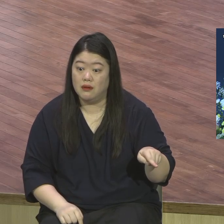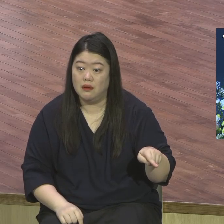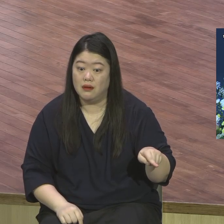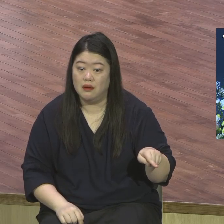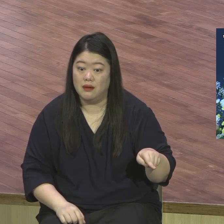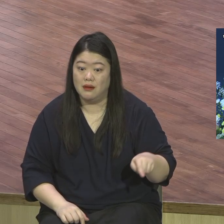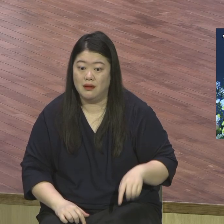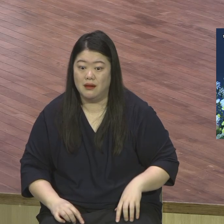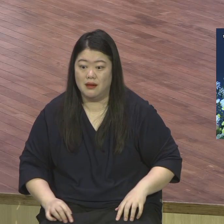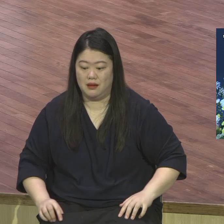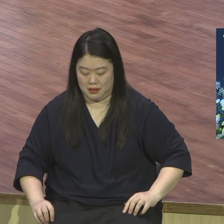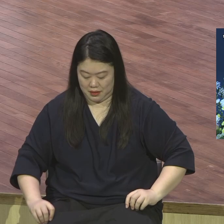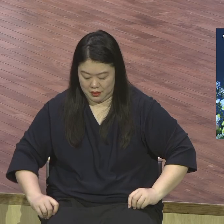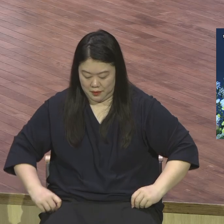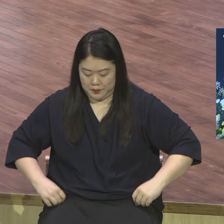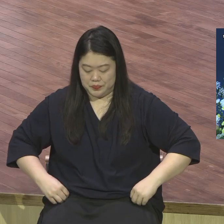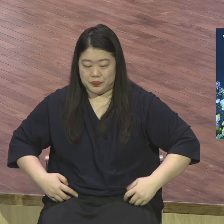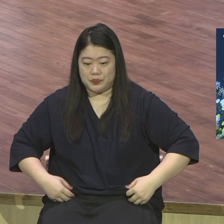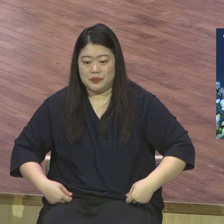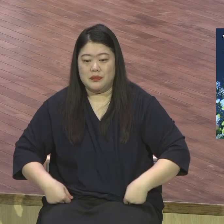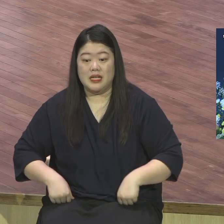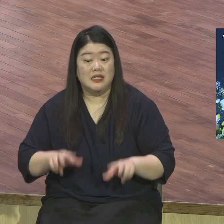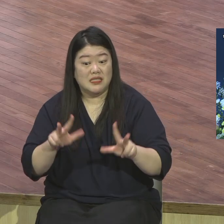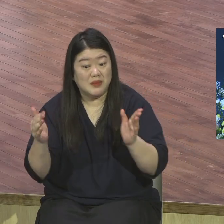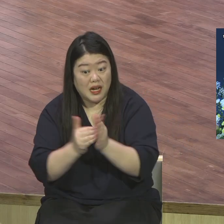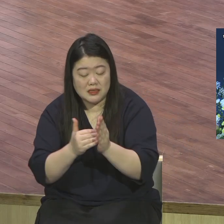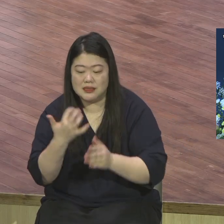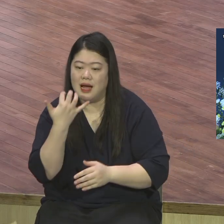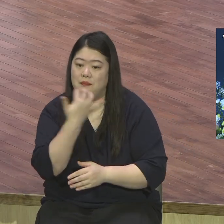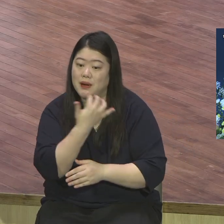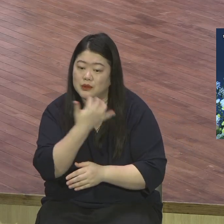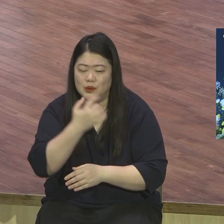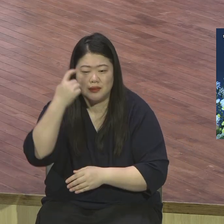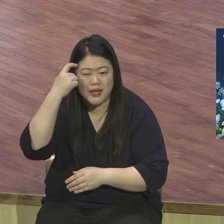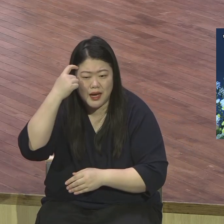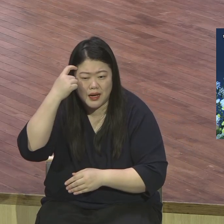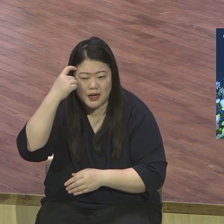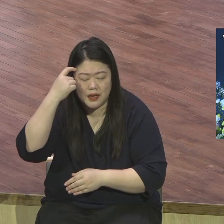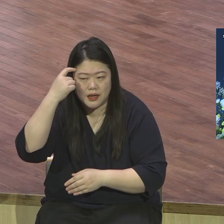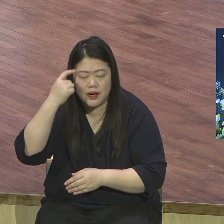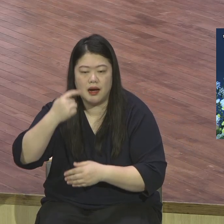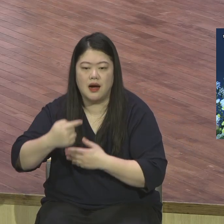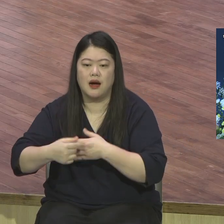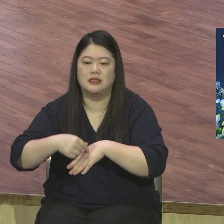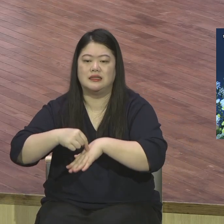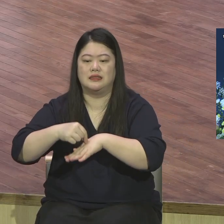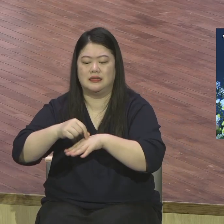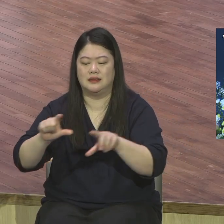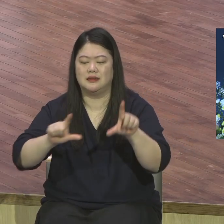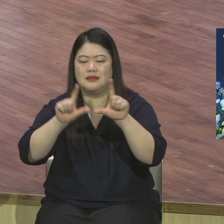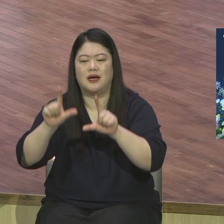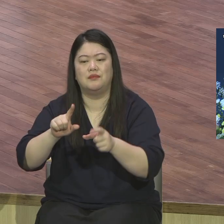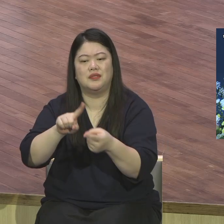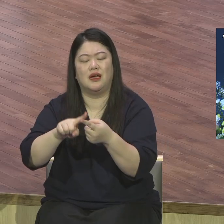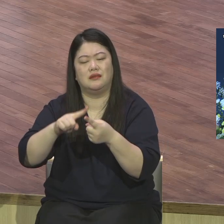베드로에게 각인되어 있던 육신의 생각이 얼마나 강한지를 여기에서 볼 수가 있습니다